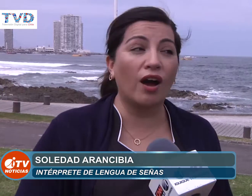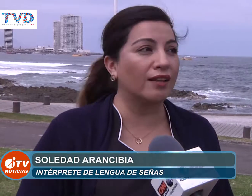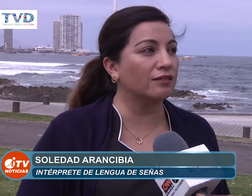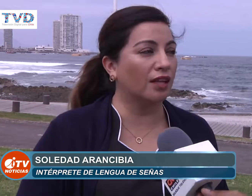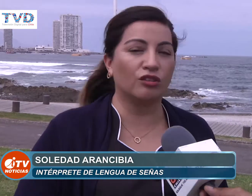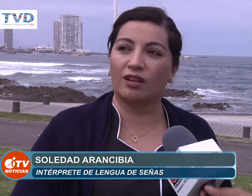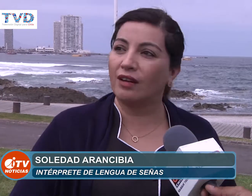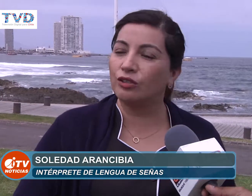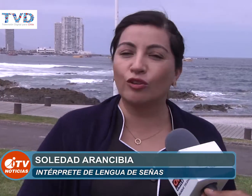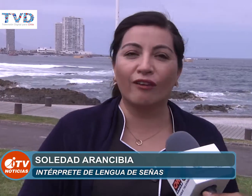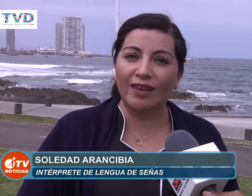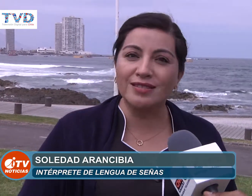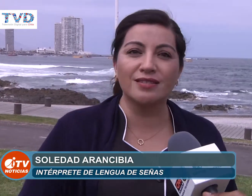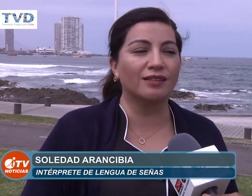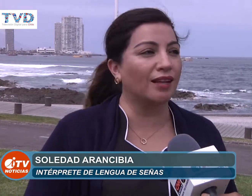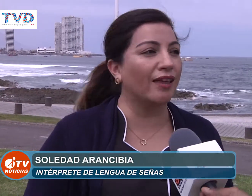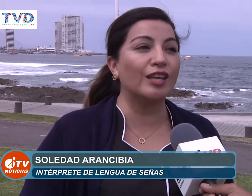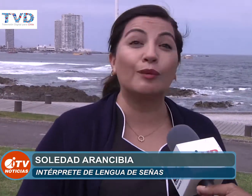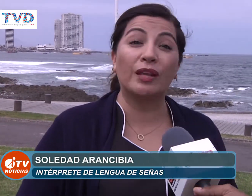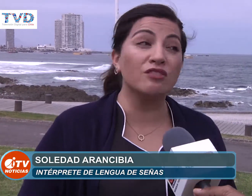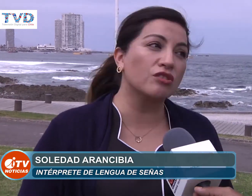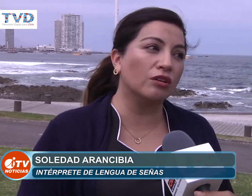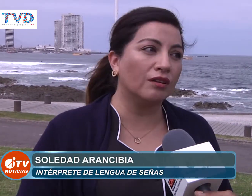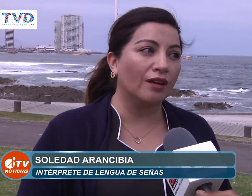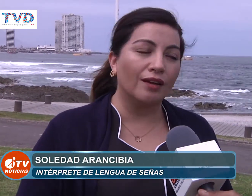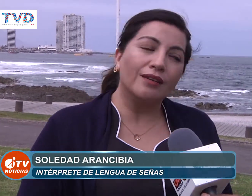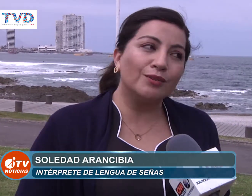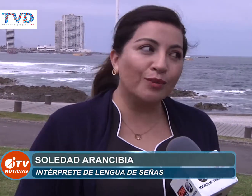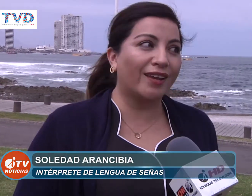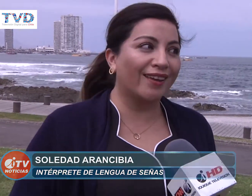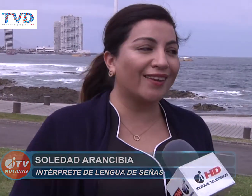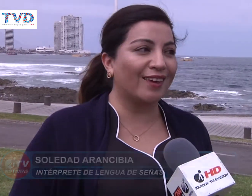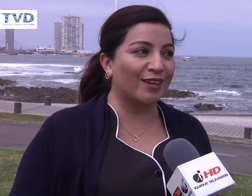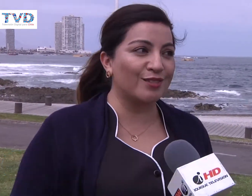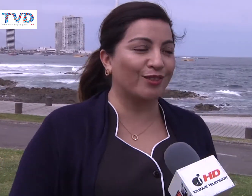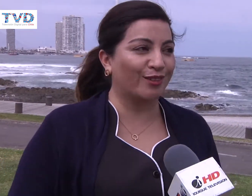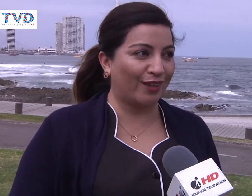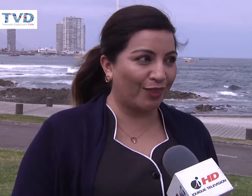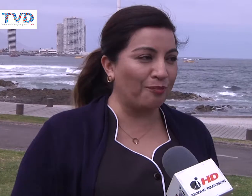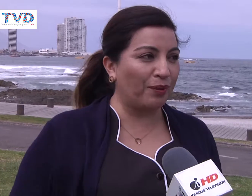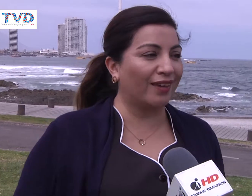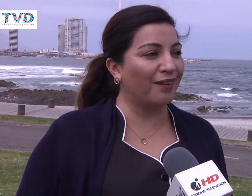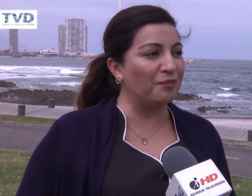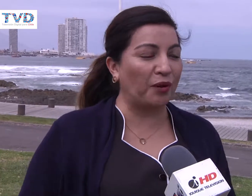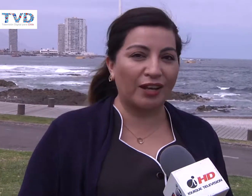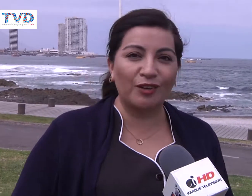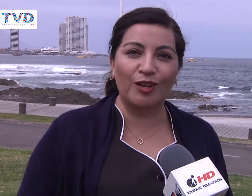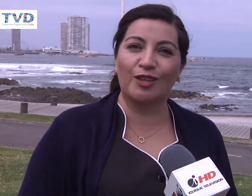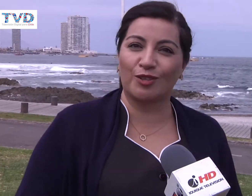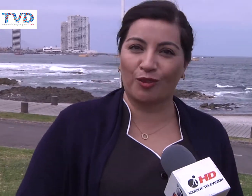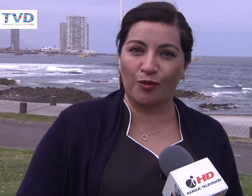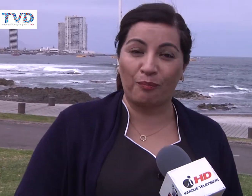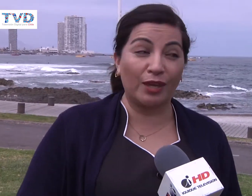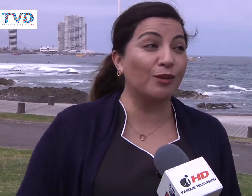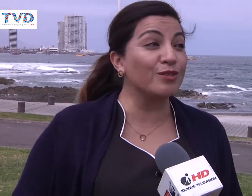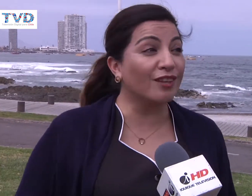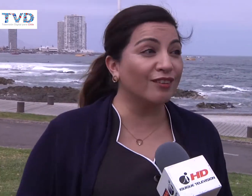antes, en los trabajos todavía se siente la discriminación. ¿Y tú crees que eso es de un país moderno, eso de un país inclusivo?